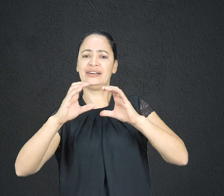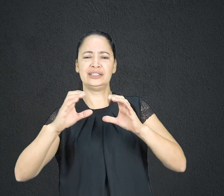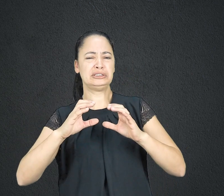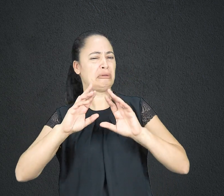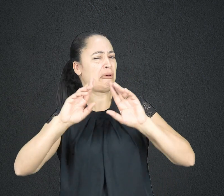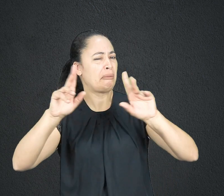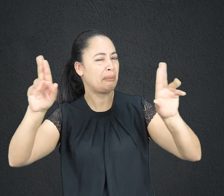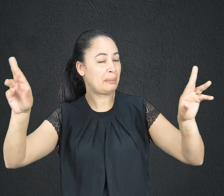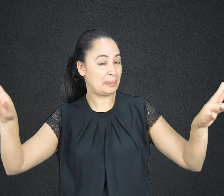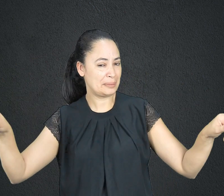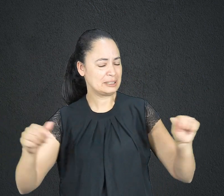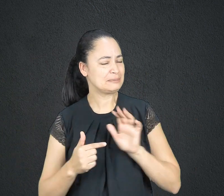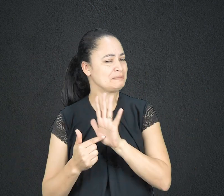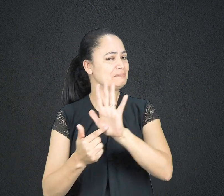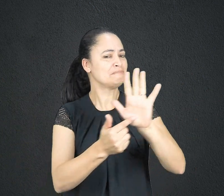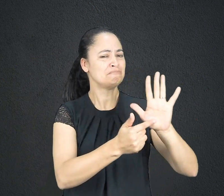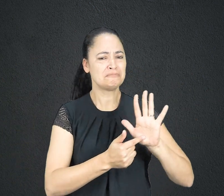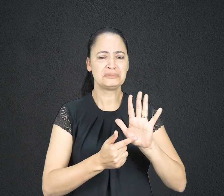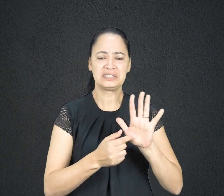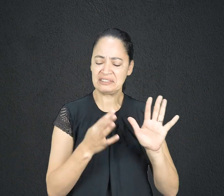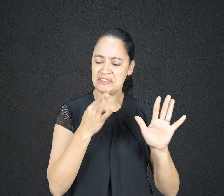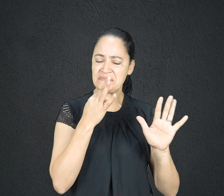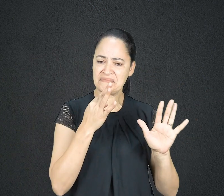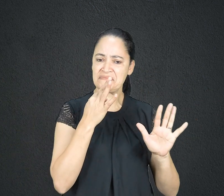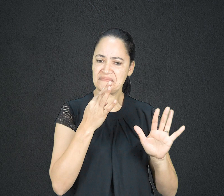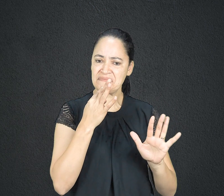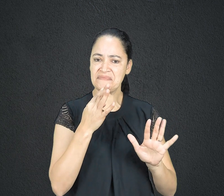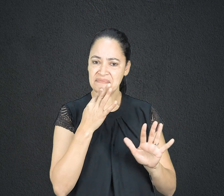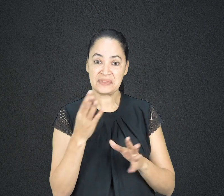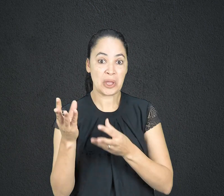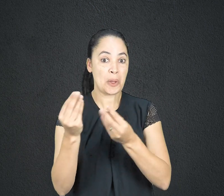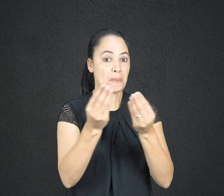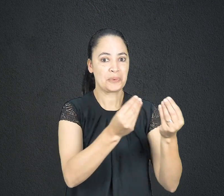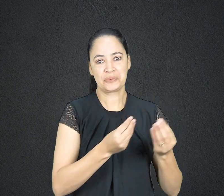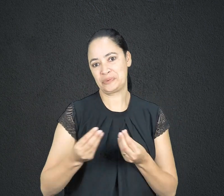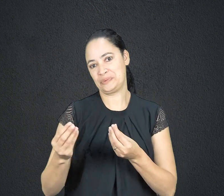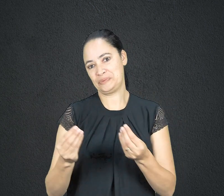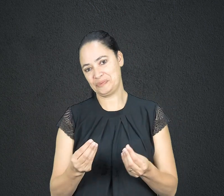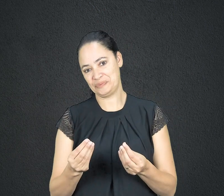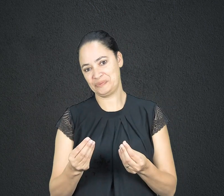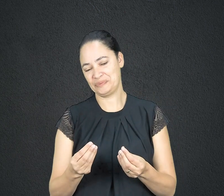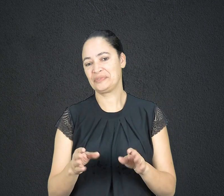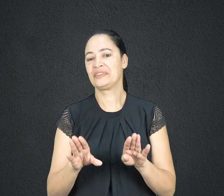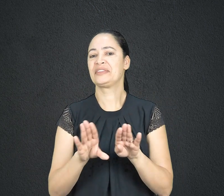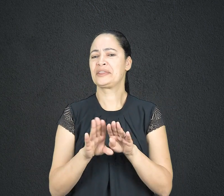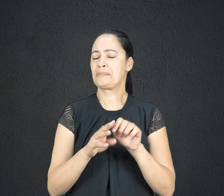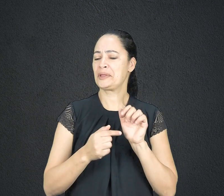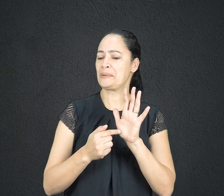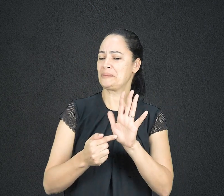conhecimentos científicos e populares, além de se tornar referência para sua época e posteridade. Quem